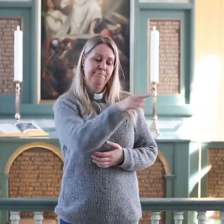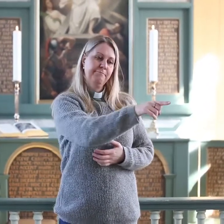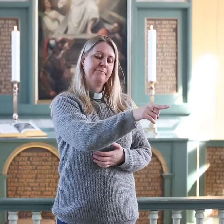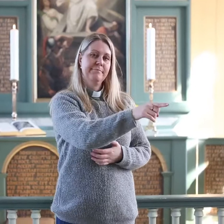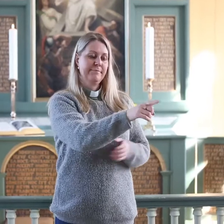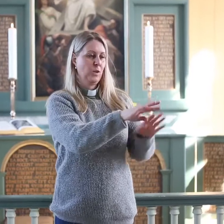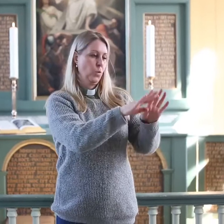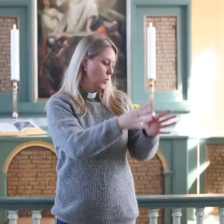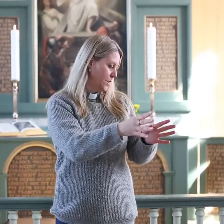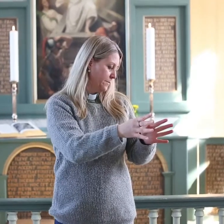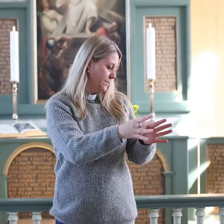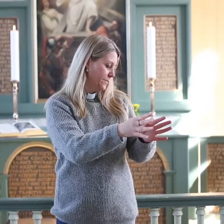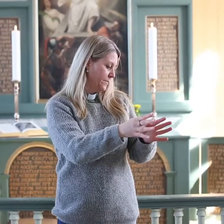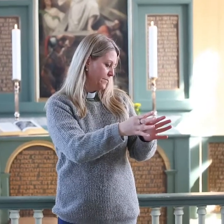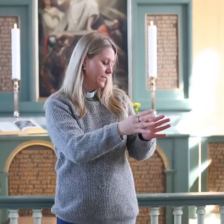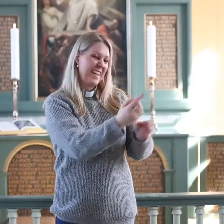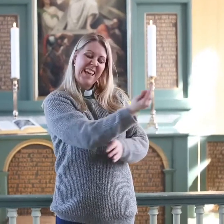Kanskje det er noen du kjenner som er ensomme.